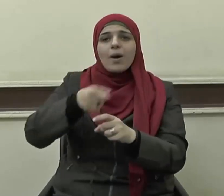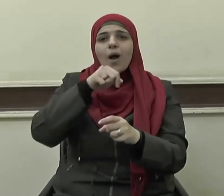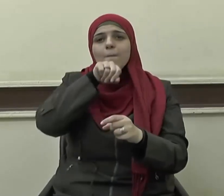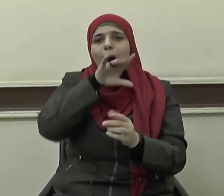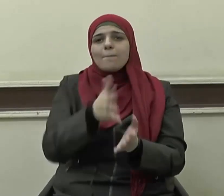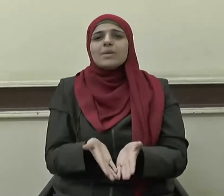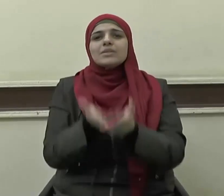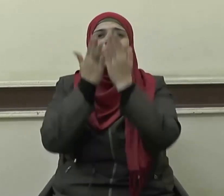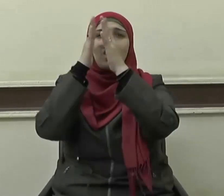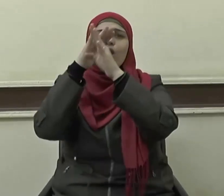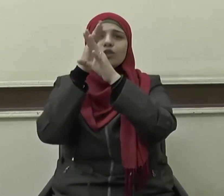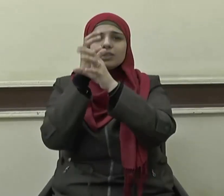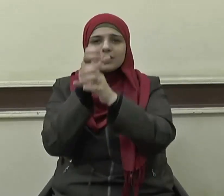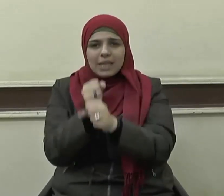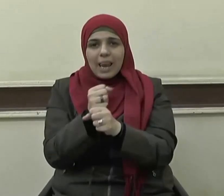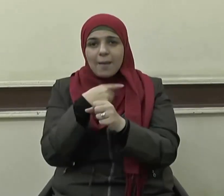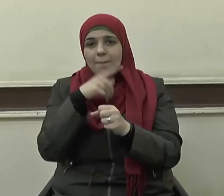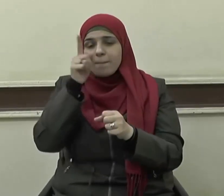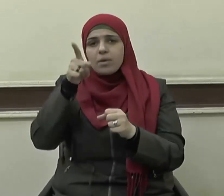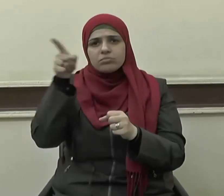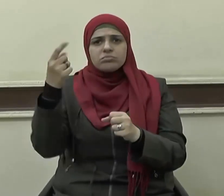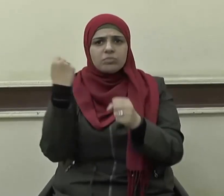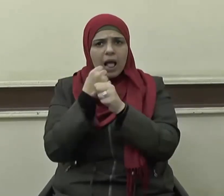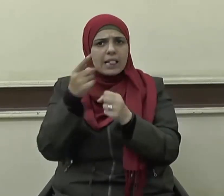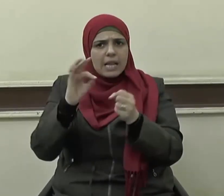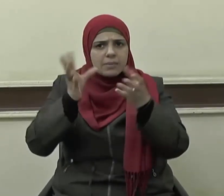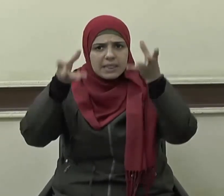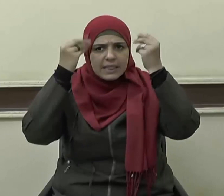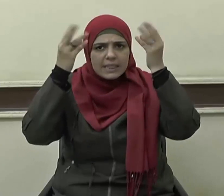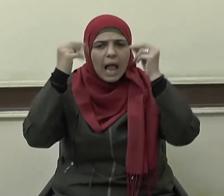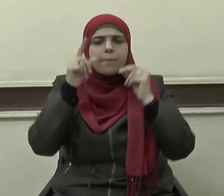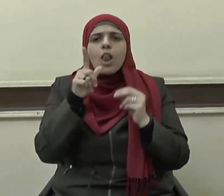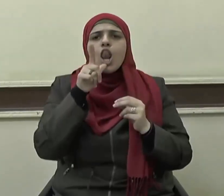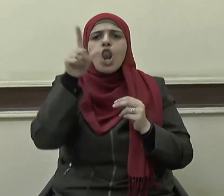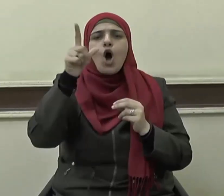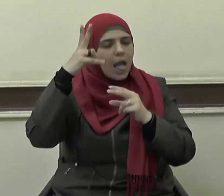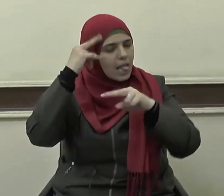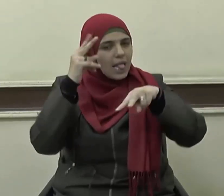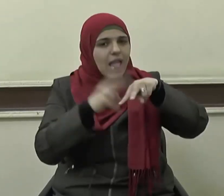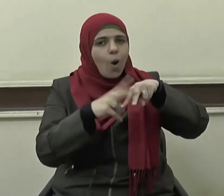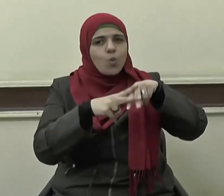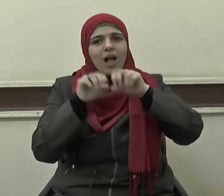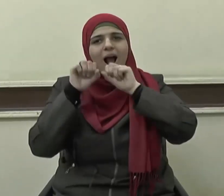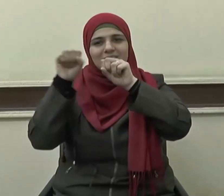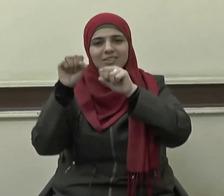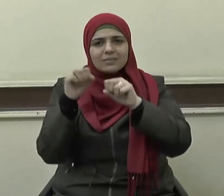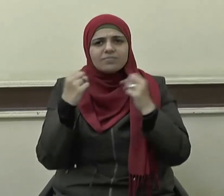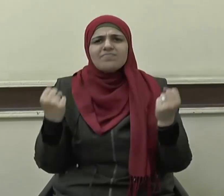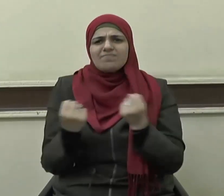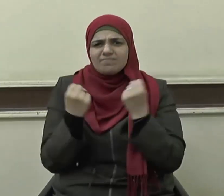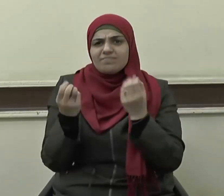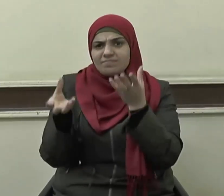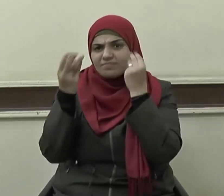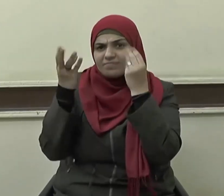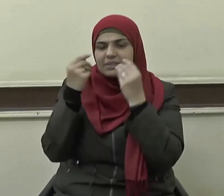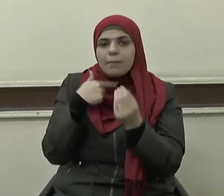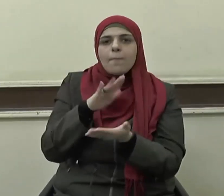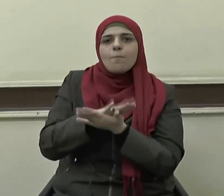الله عليه وسلم أن يتعلم لغة اليهود ويعمل مترجما لرسول الله